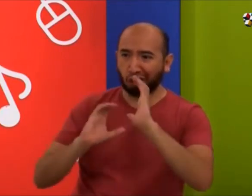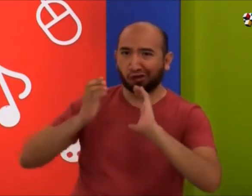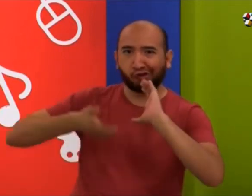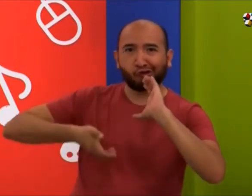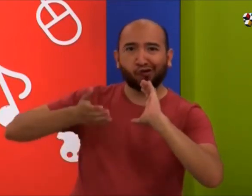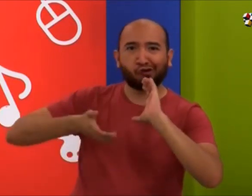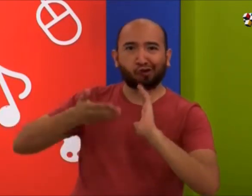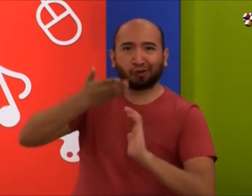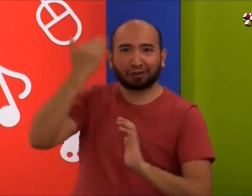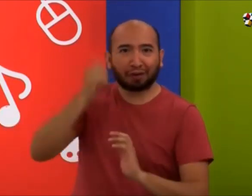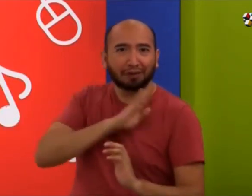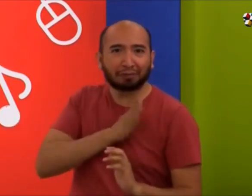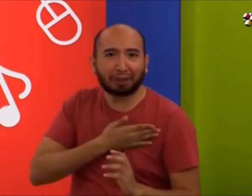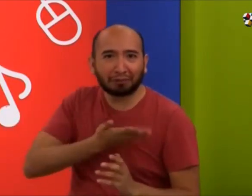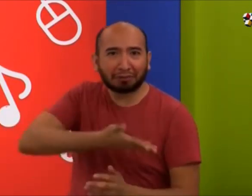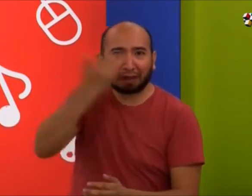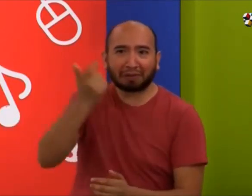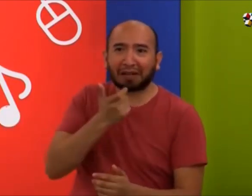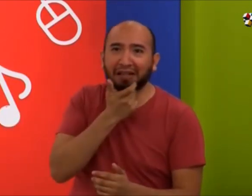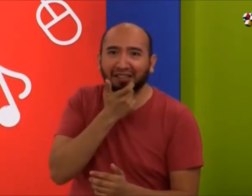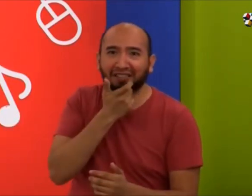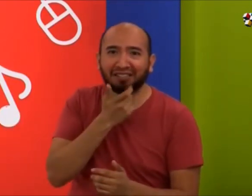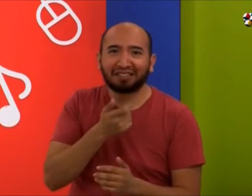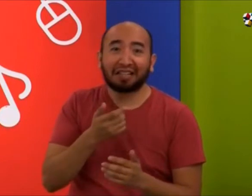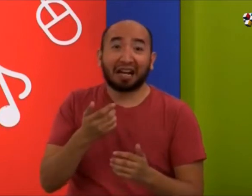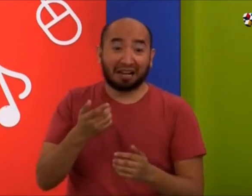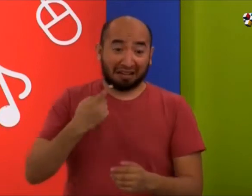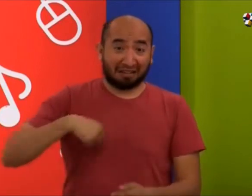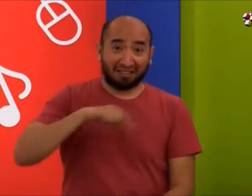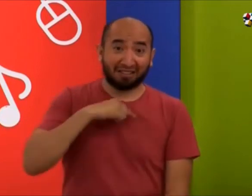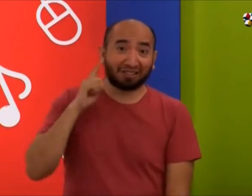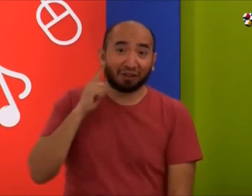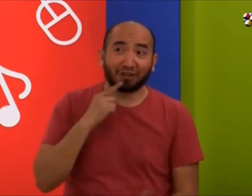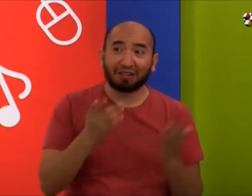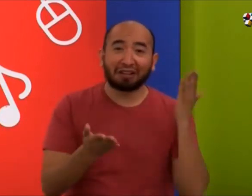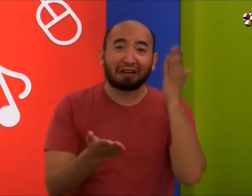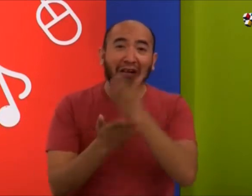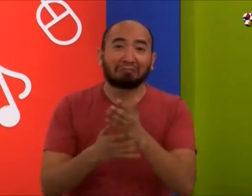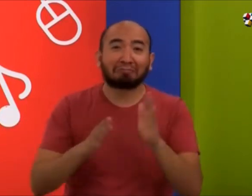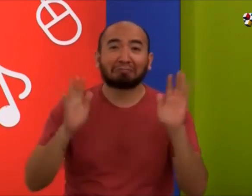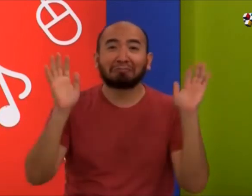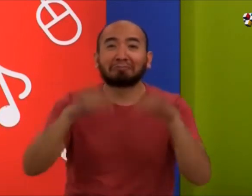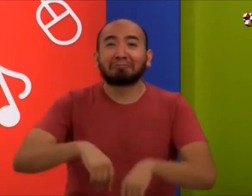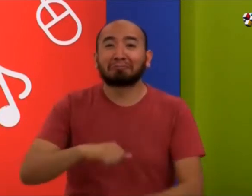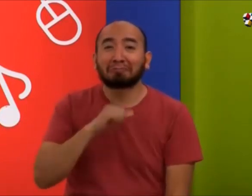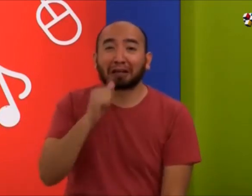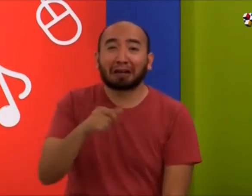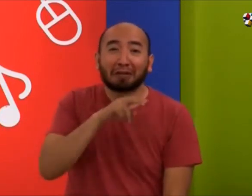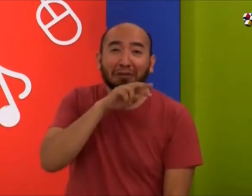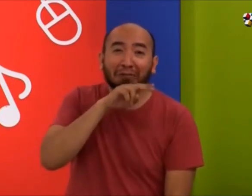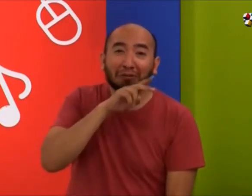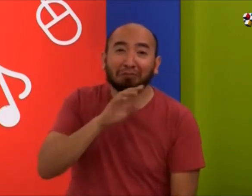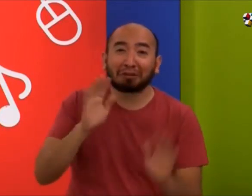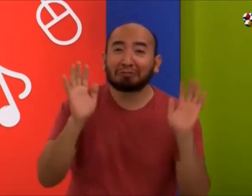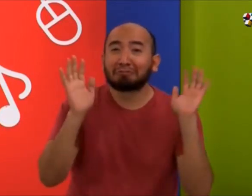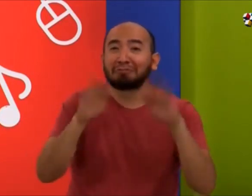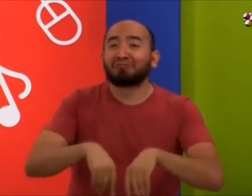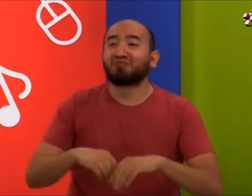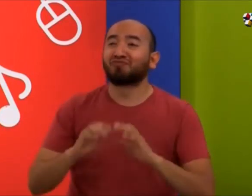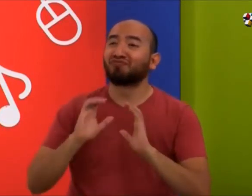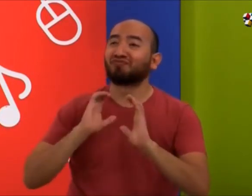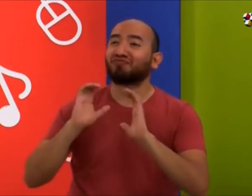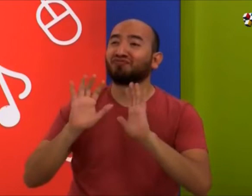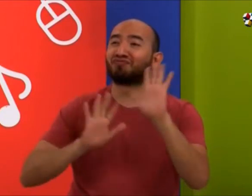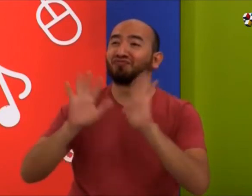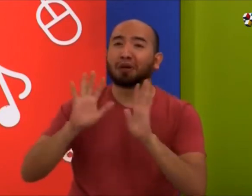A veces es difícil la comunicación y se cae esa comunicación porque los oyentes quizá no saben inglés. Nosotros los sordos, vamos a otro país, no nos